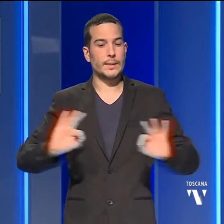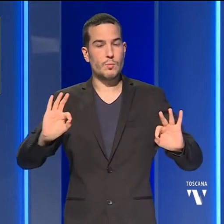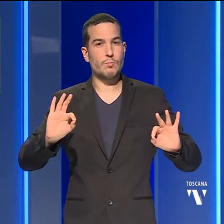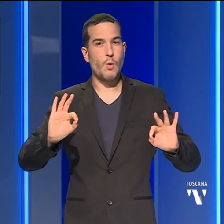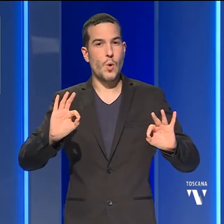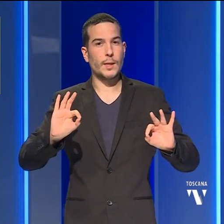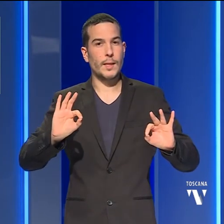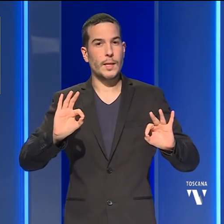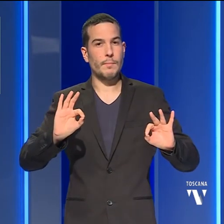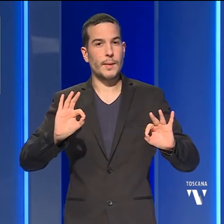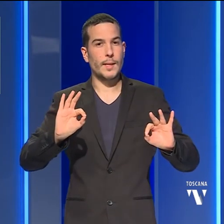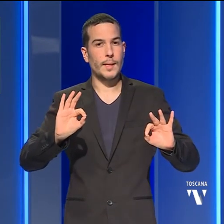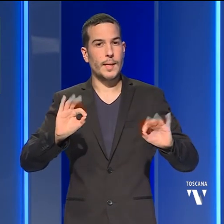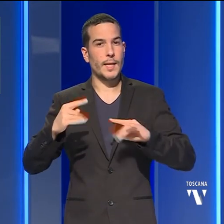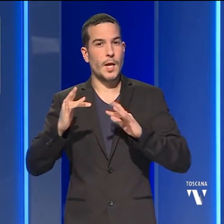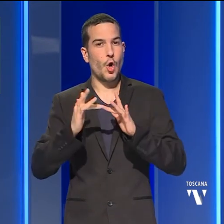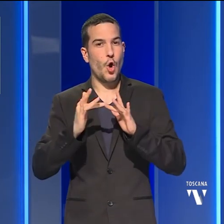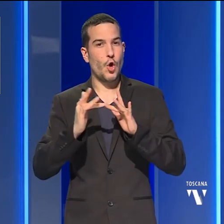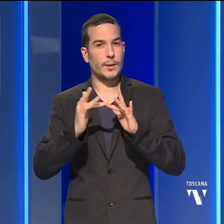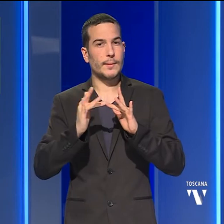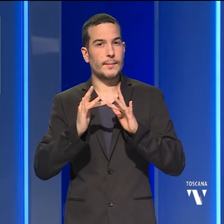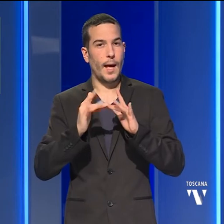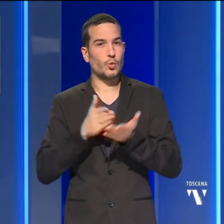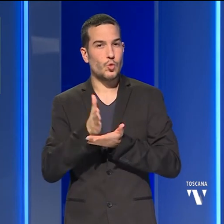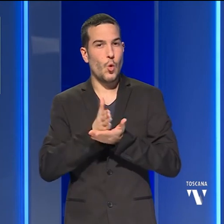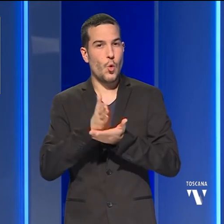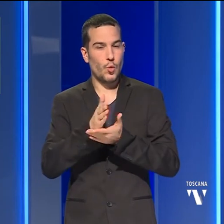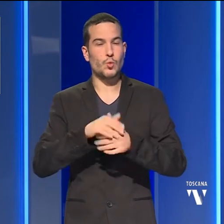contattabili per le chiamate di soccorso.